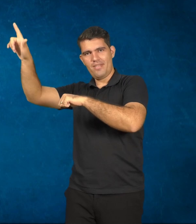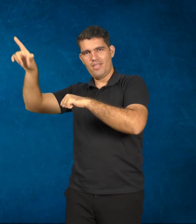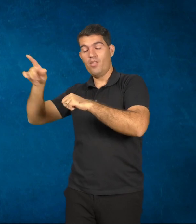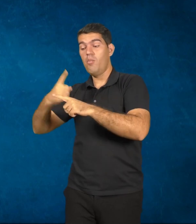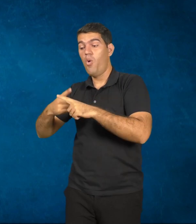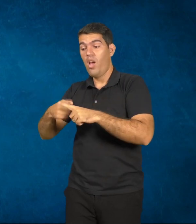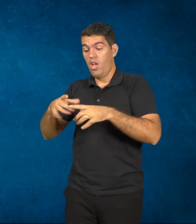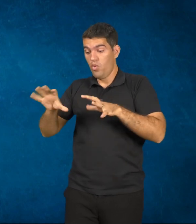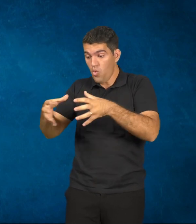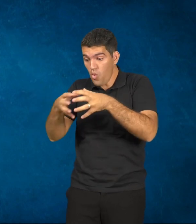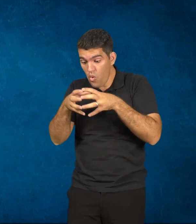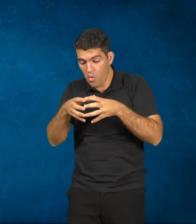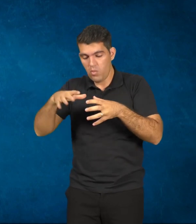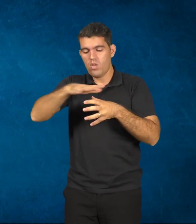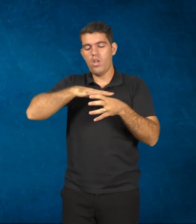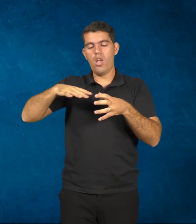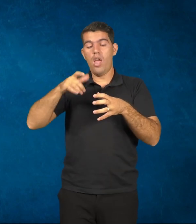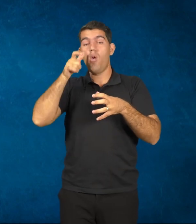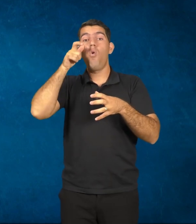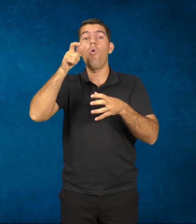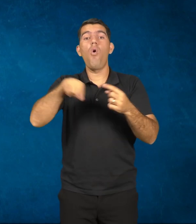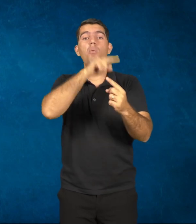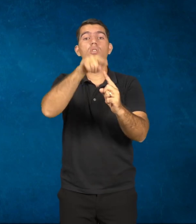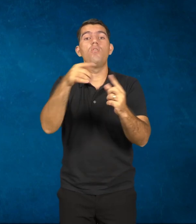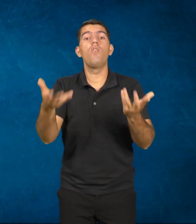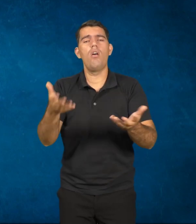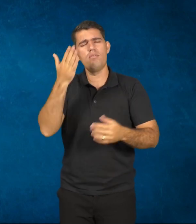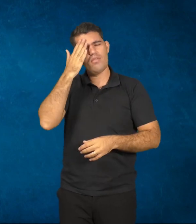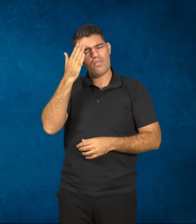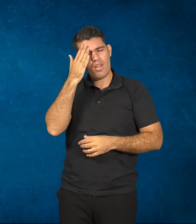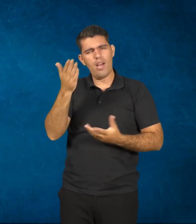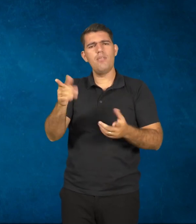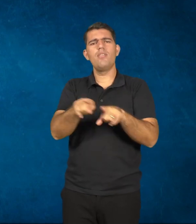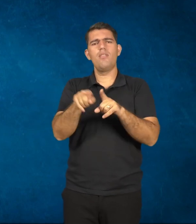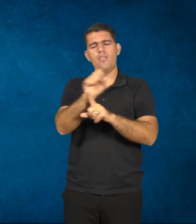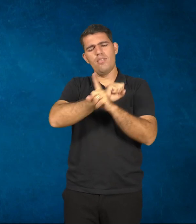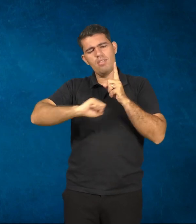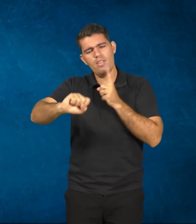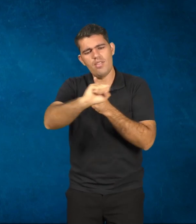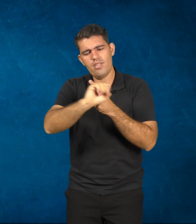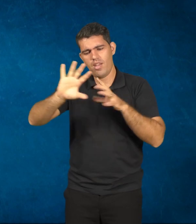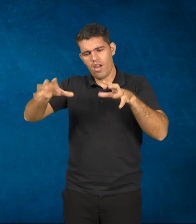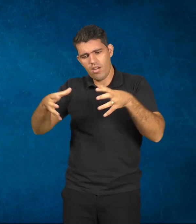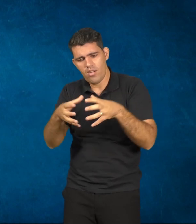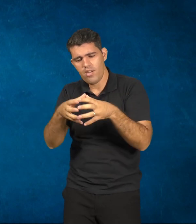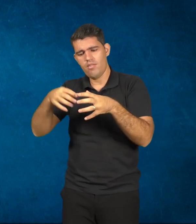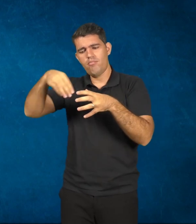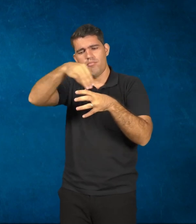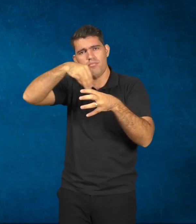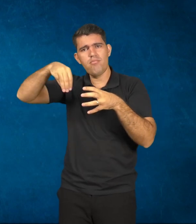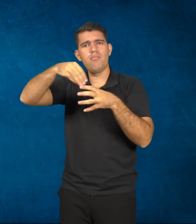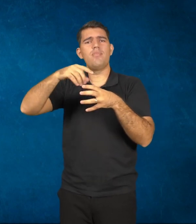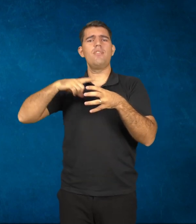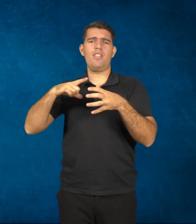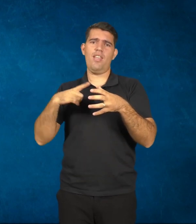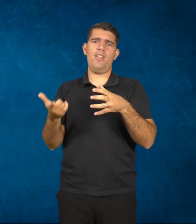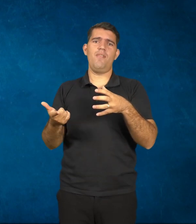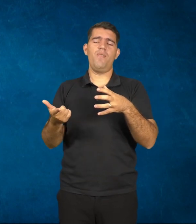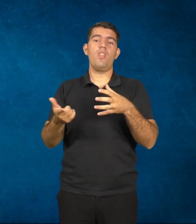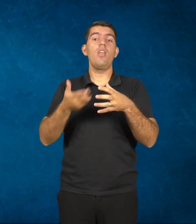uma visão, eles sabem o que é que eles querem. E tem até uma questão mesmo social dentro de qualquer grupo. Tem um indivíduo que ele